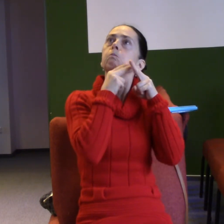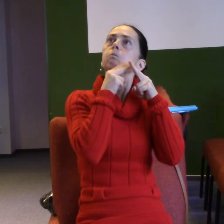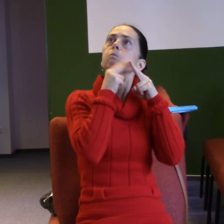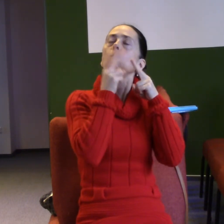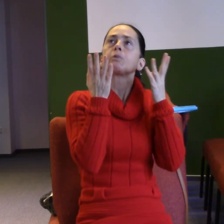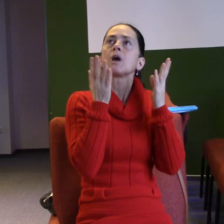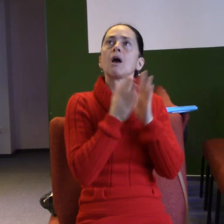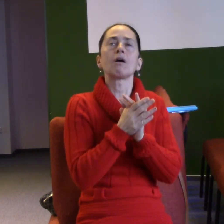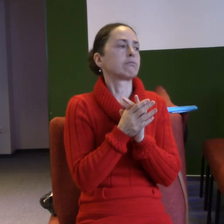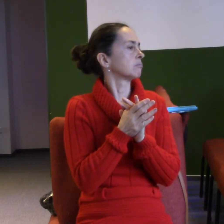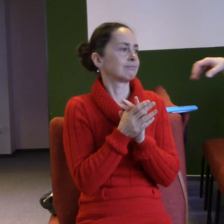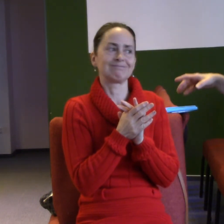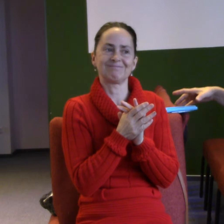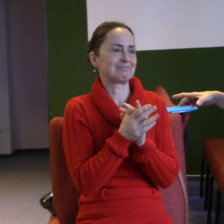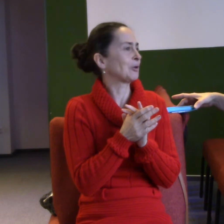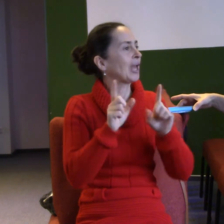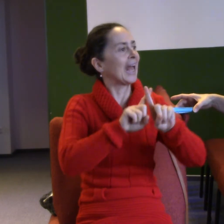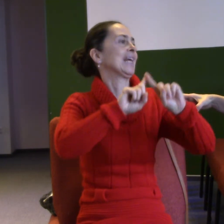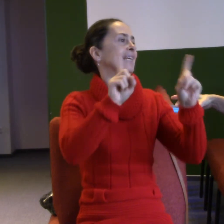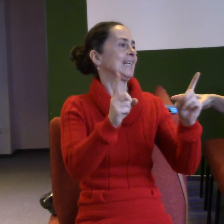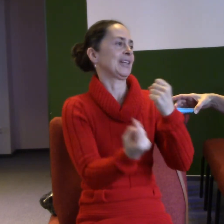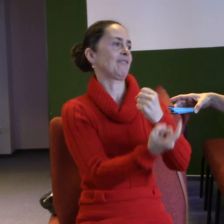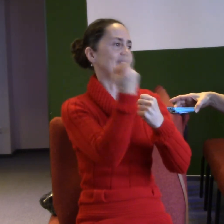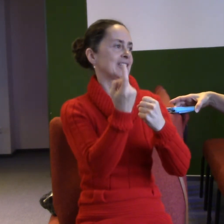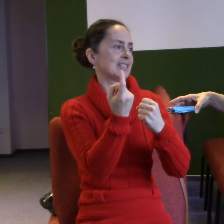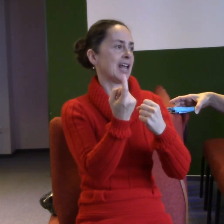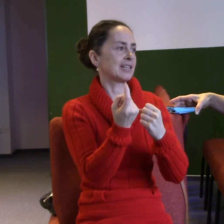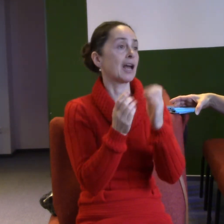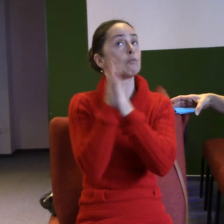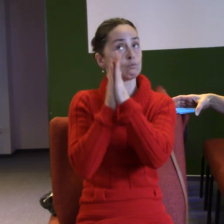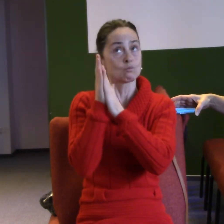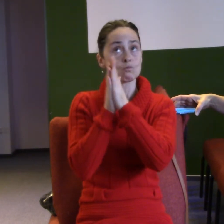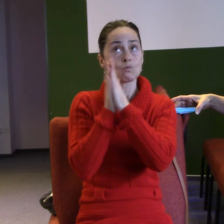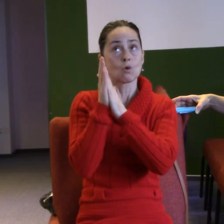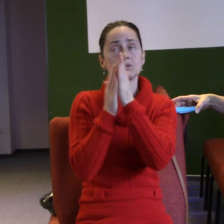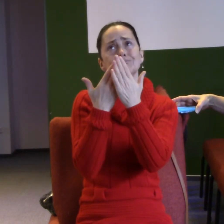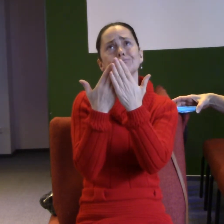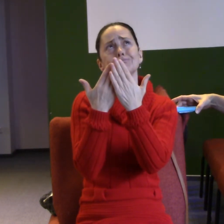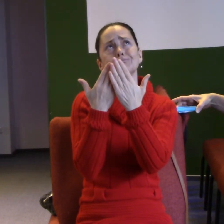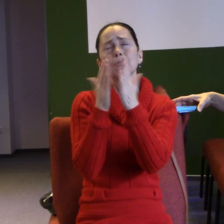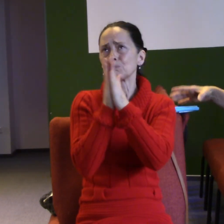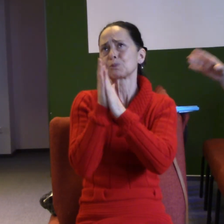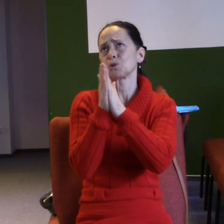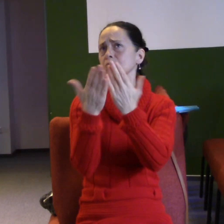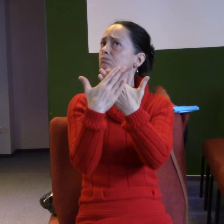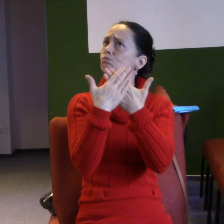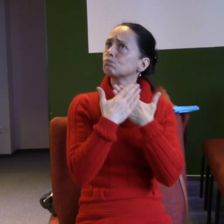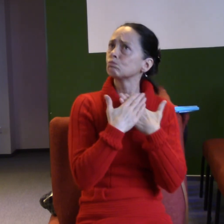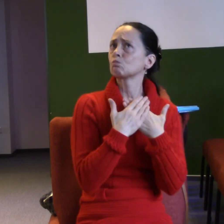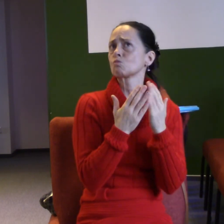Pak tam jdeš a tak ti nezbylání z jiného, než se modlit a prosit Boha, aby ti pomohla, aby byl s tebou. A v tu chvíli přichází na scénu duch